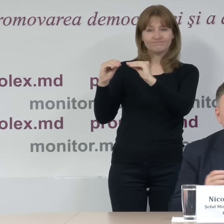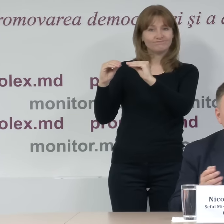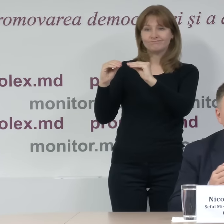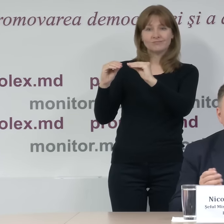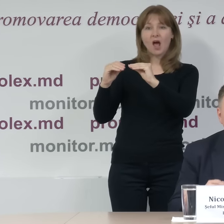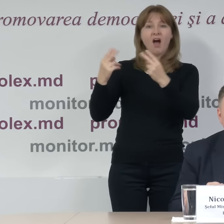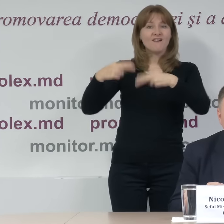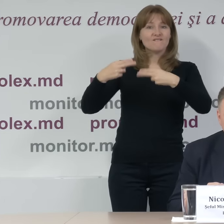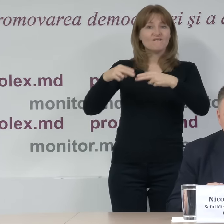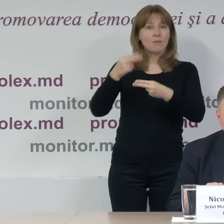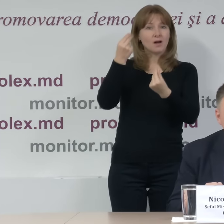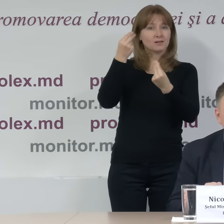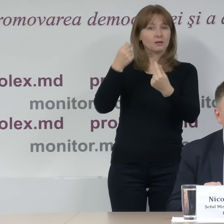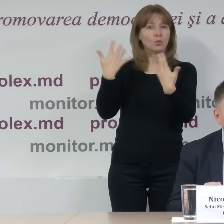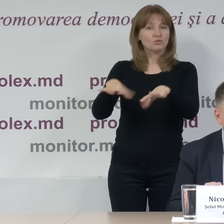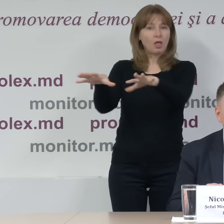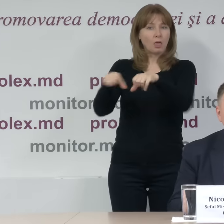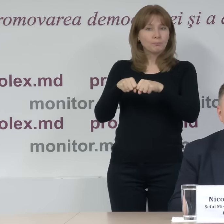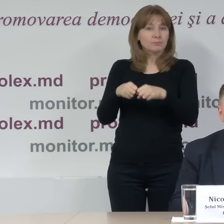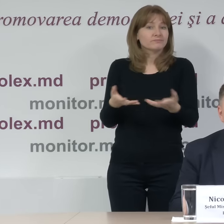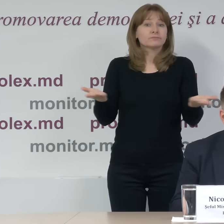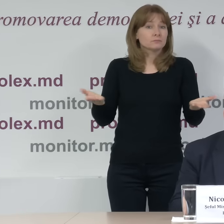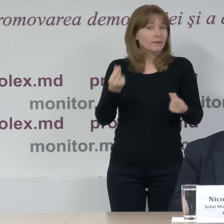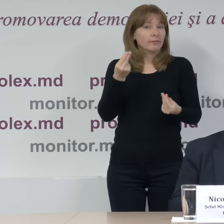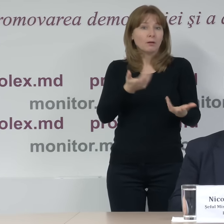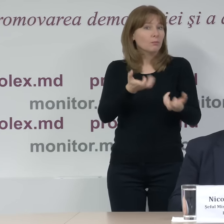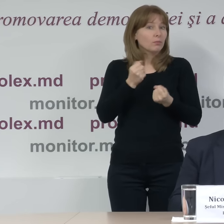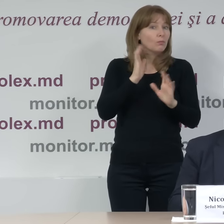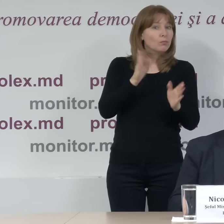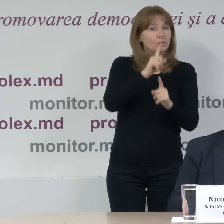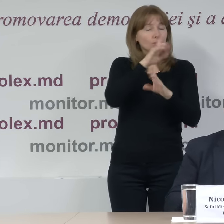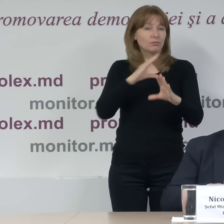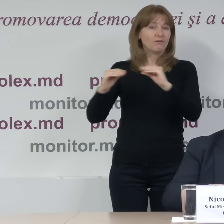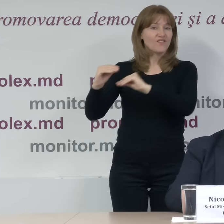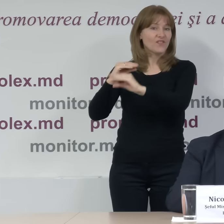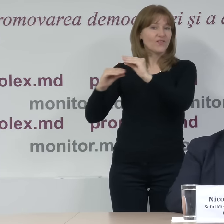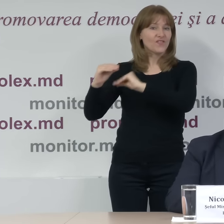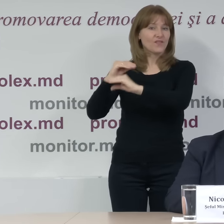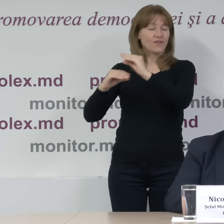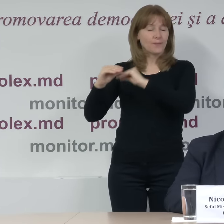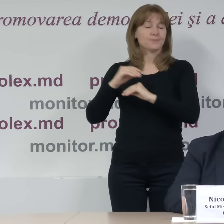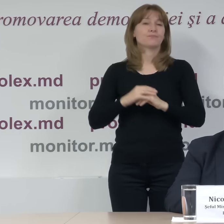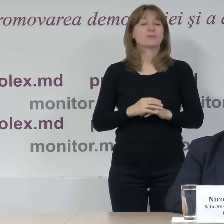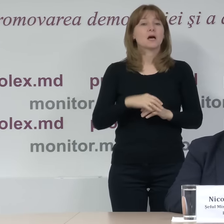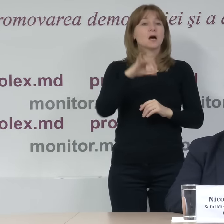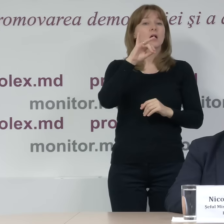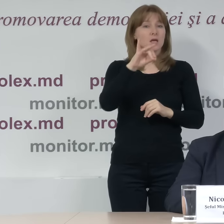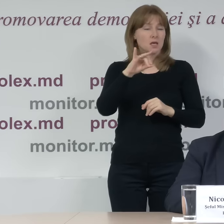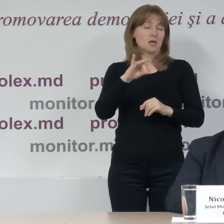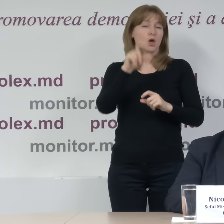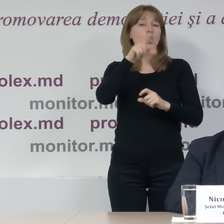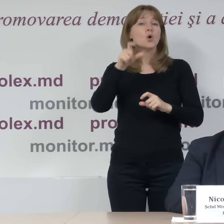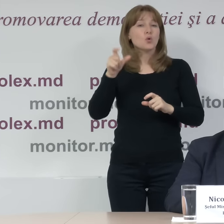confiscați la Vama, așa discutau persoanele respective. Transportarea organizată a legătorilor. A fost